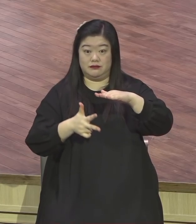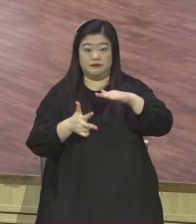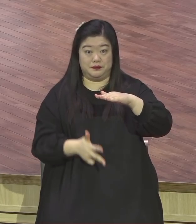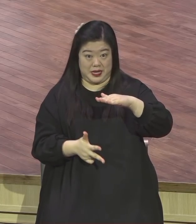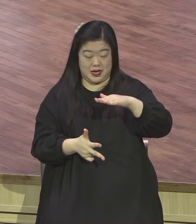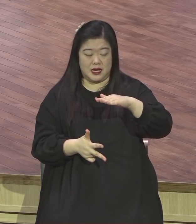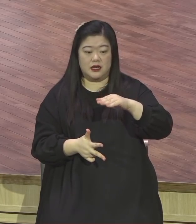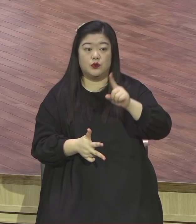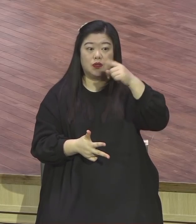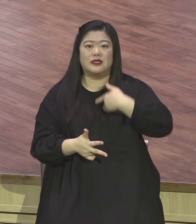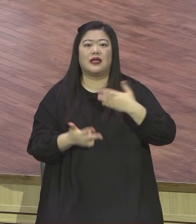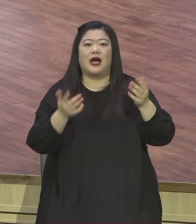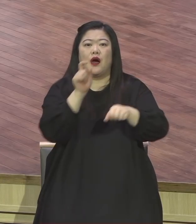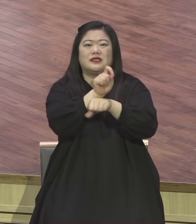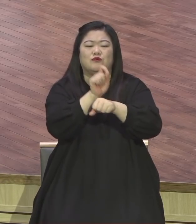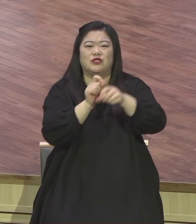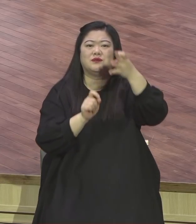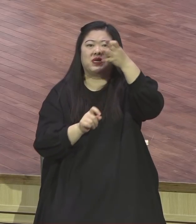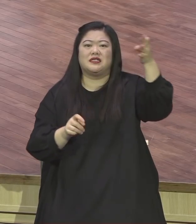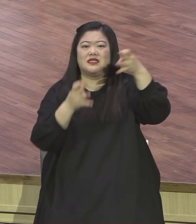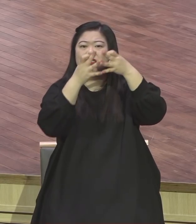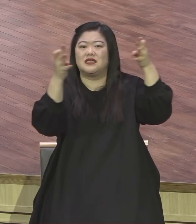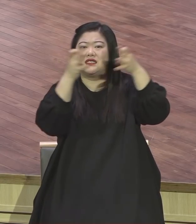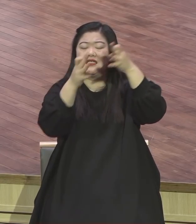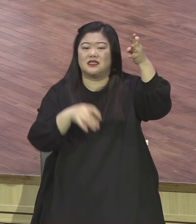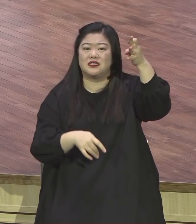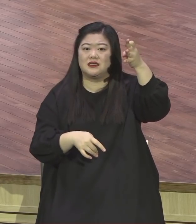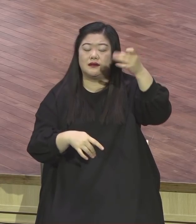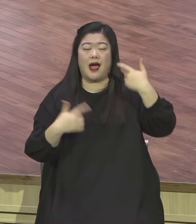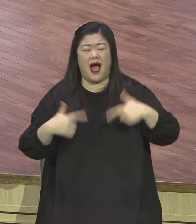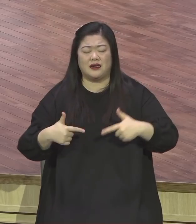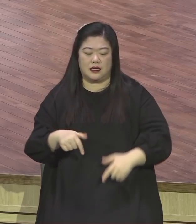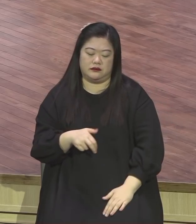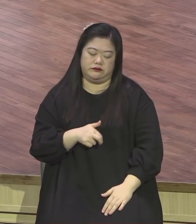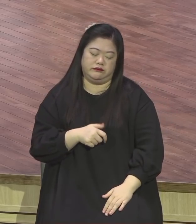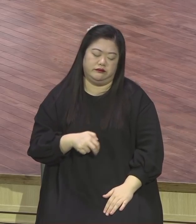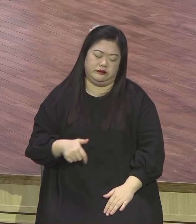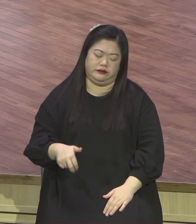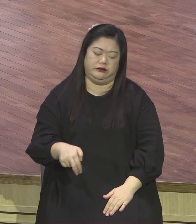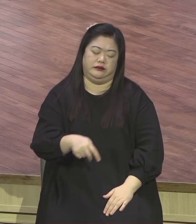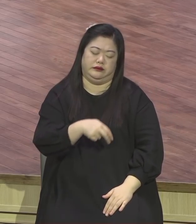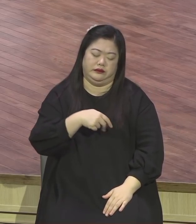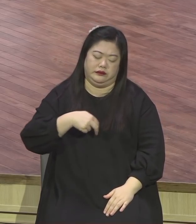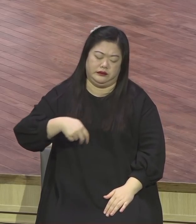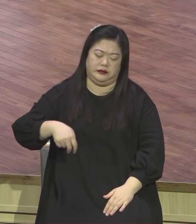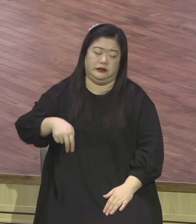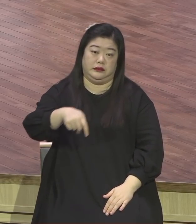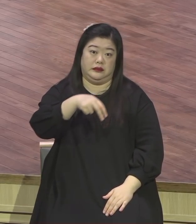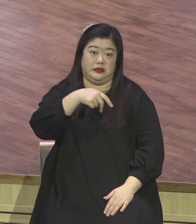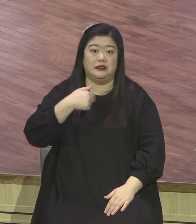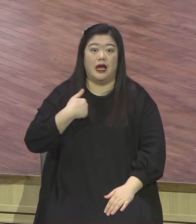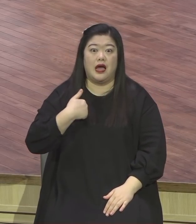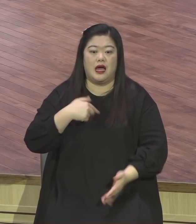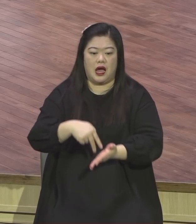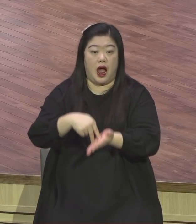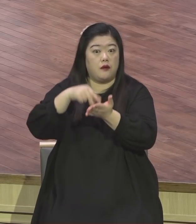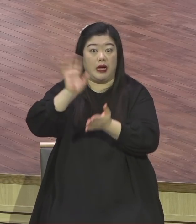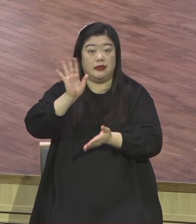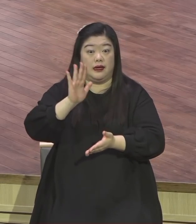돼요. 그래서 그걸 올라오는데 매일 올라오는데 올라올 때마다 힘든데 어떻게 하면 힘 안 되냐. 내 생각이 계단을 생각 안 하는